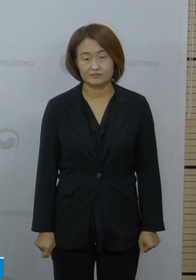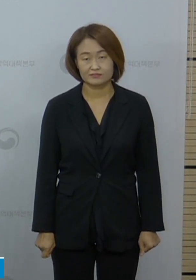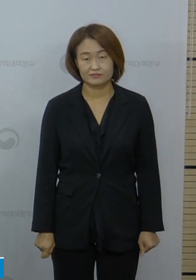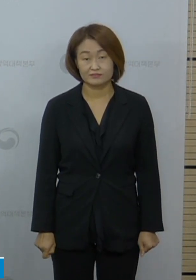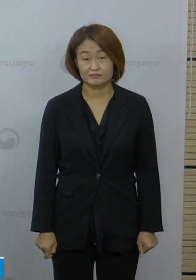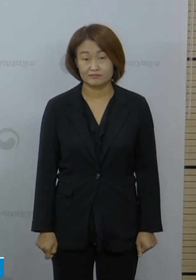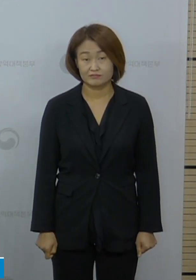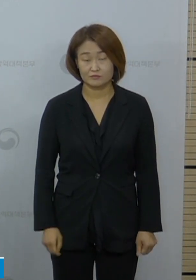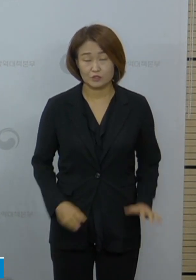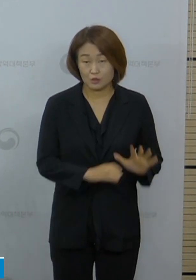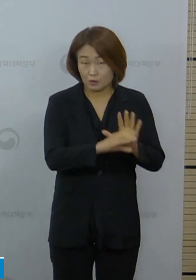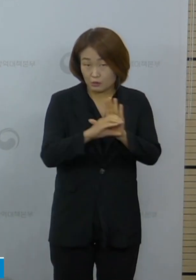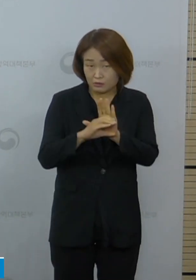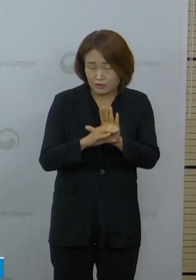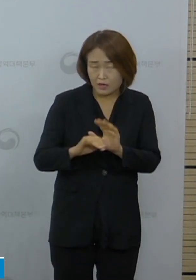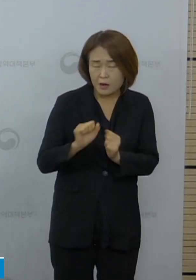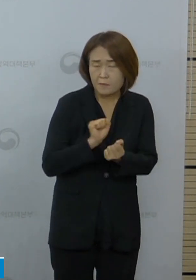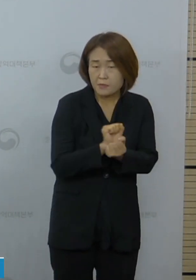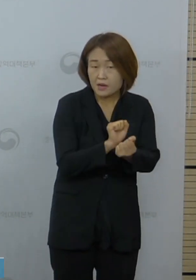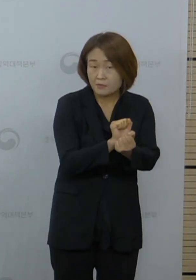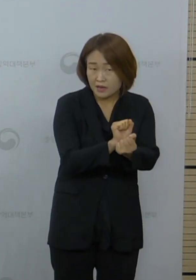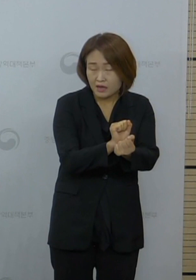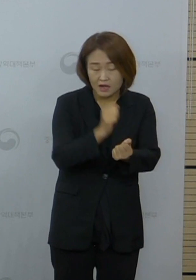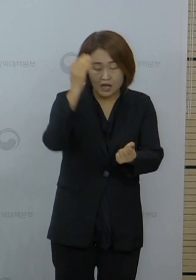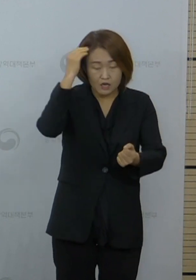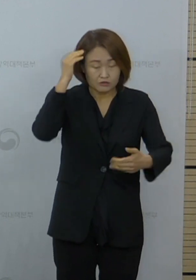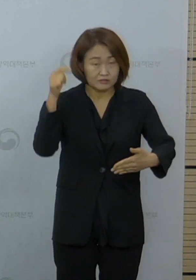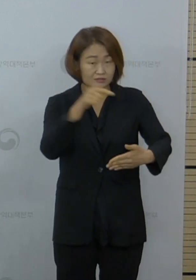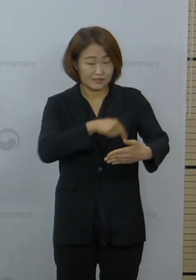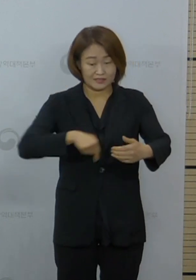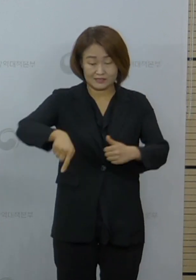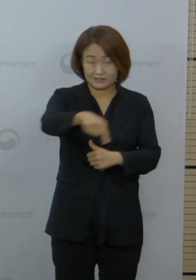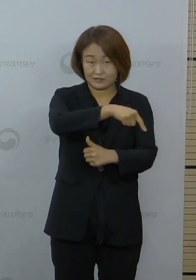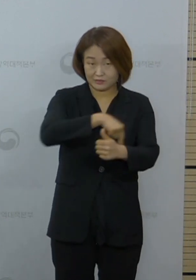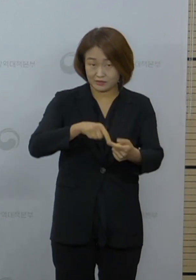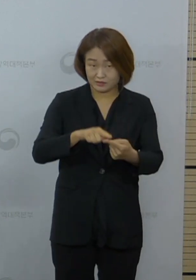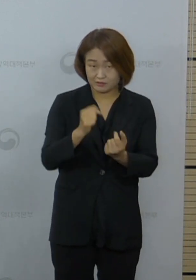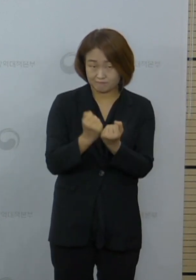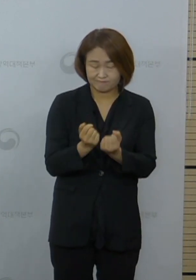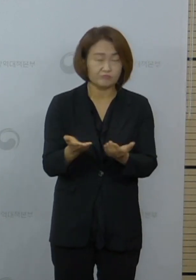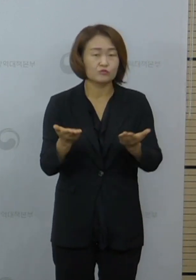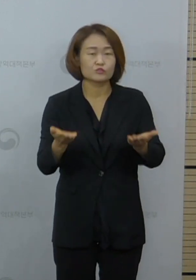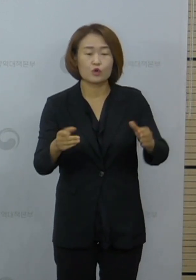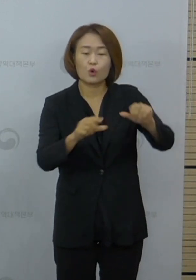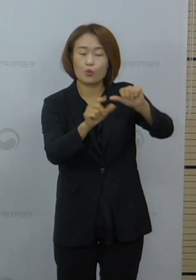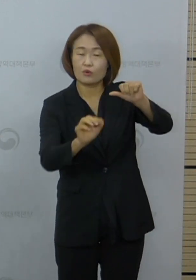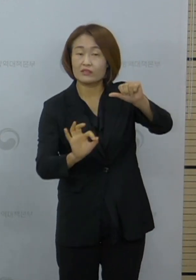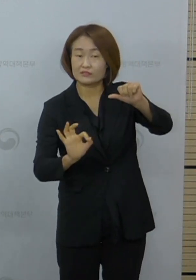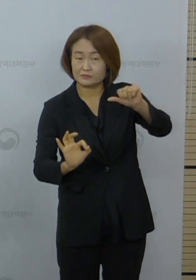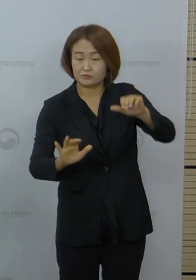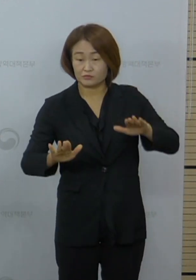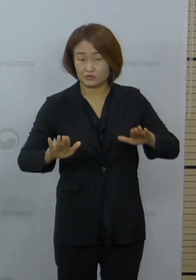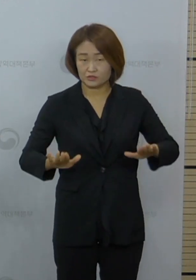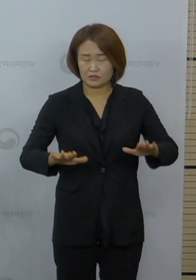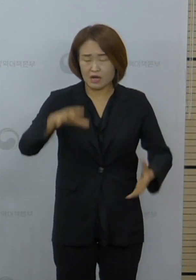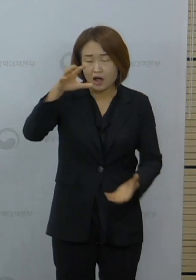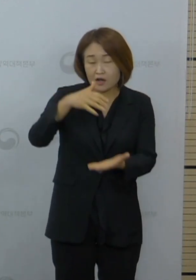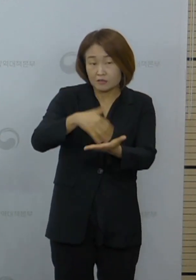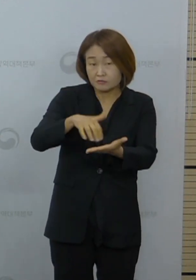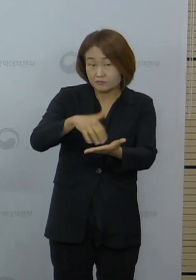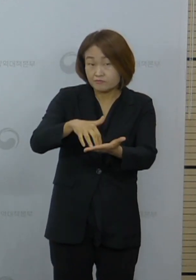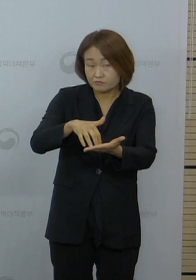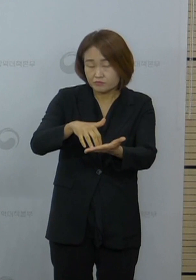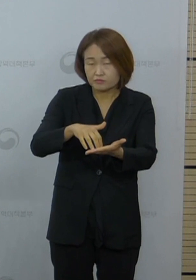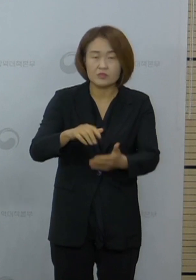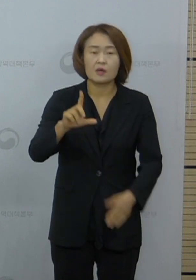코로나 바이러스 감염증 1구 국내 발생 현황을 말씀드리겠습니다. 5월 10일 현재 총 누적 확진자